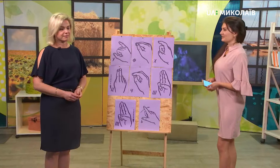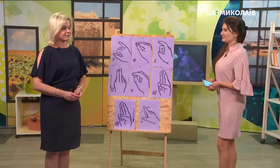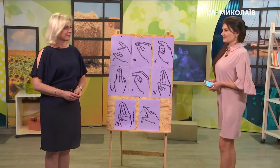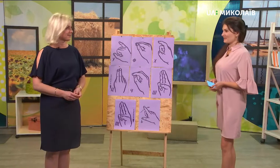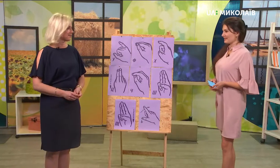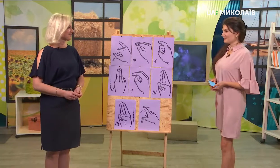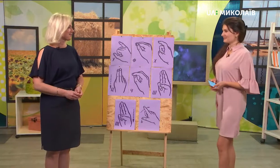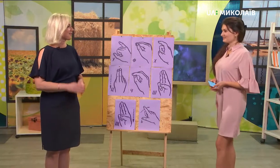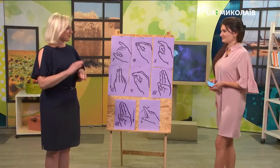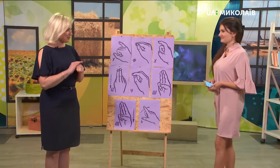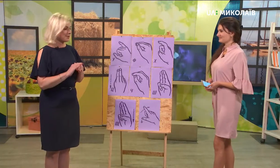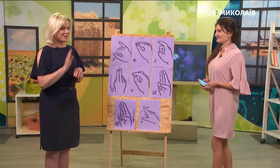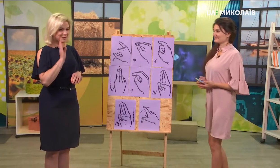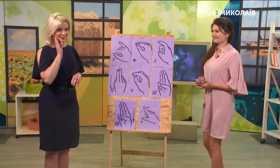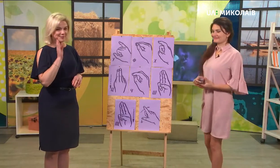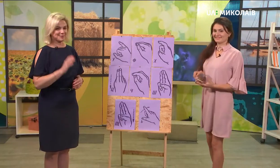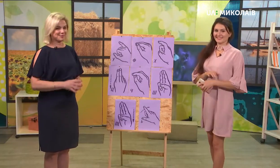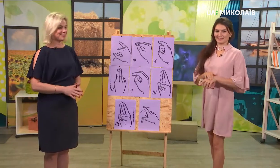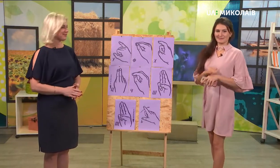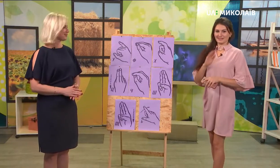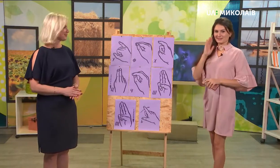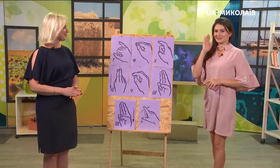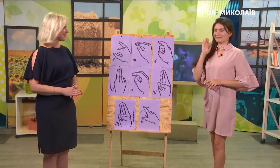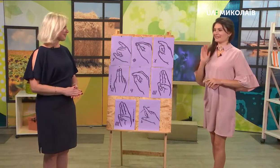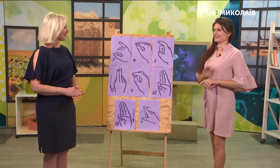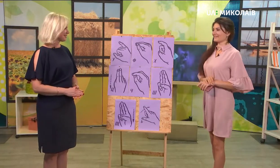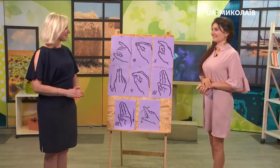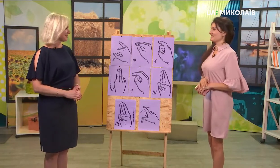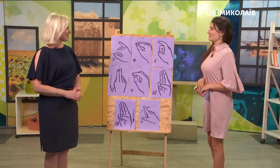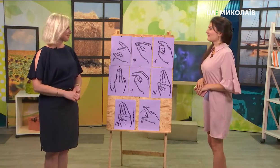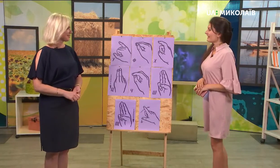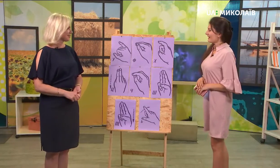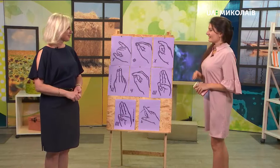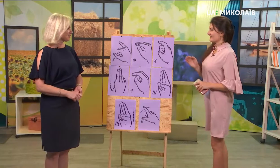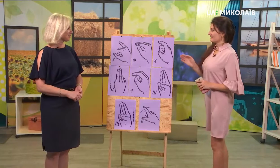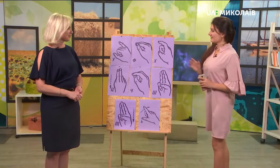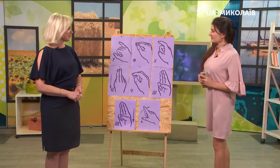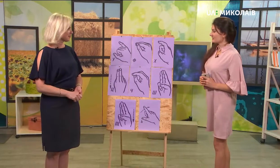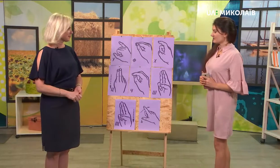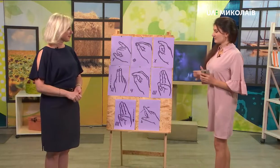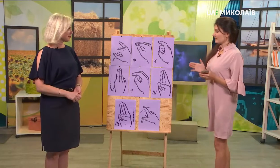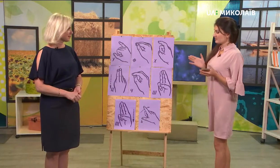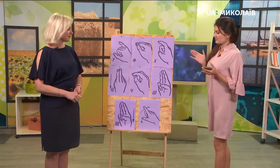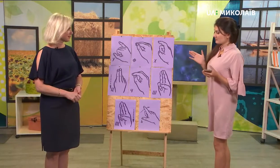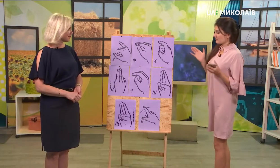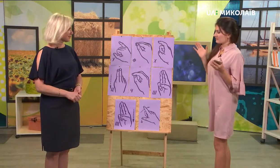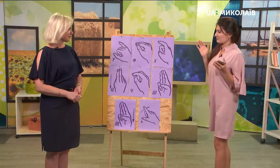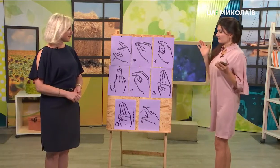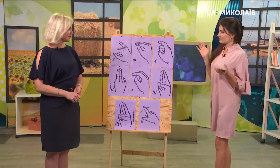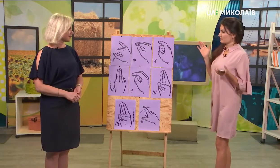Доброго вам ранку? Доброго ранку! Так, ми також сьогодні показували глядачам. І хотілося б одразу, ми сьогодні вивчимо